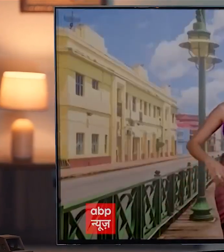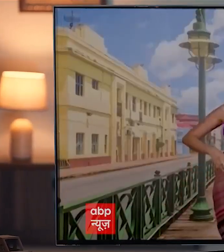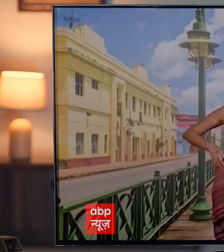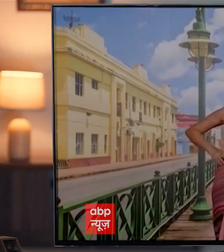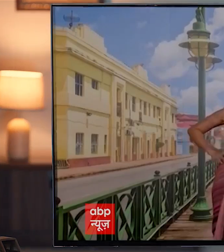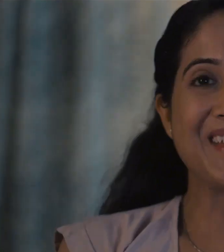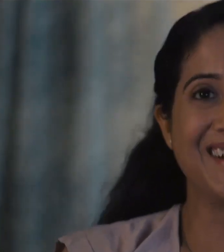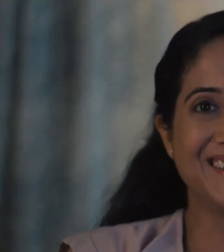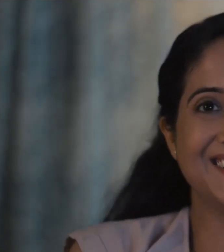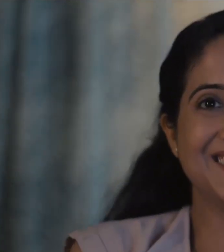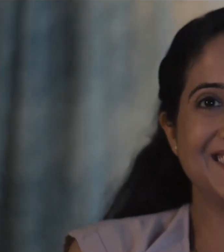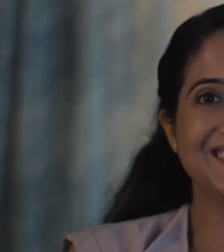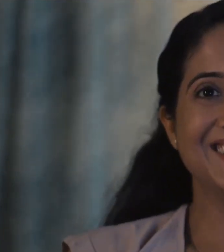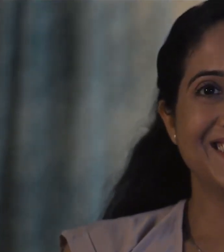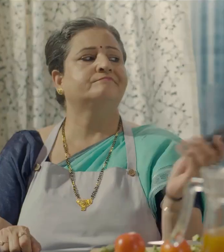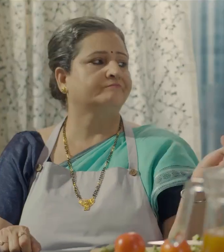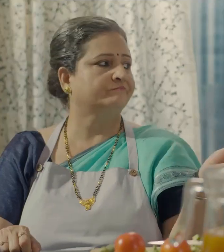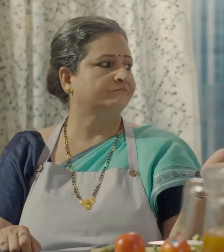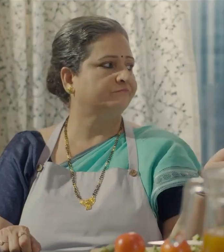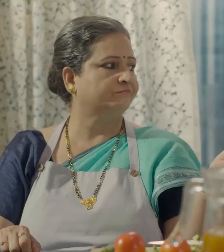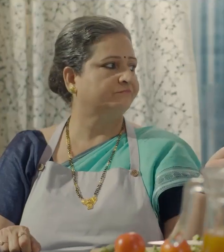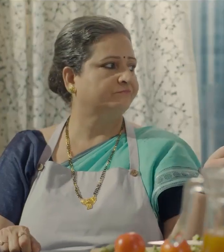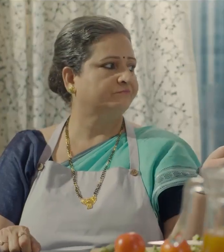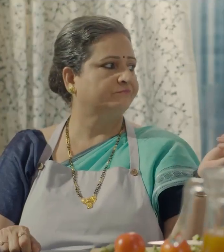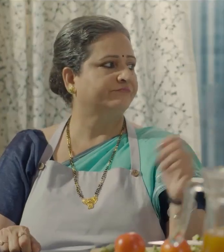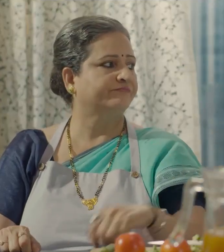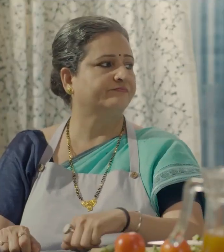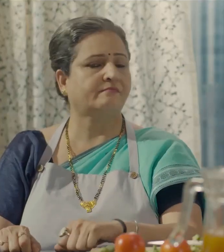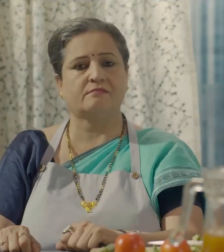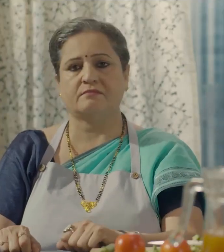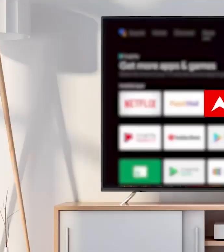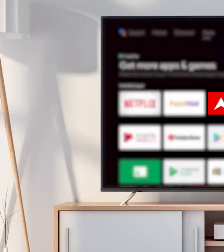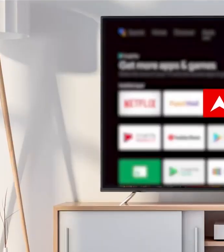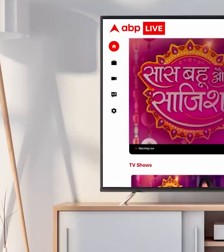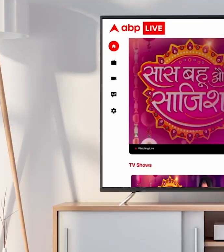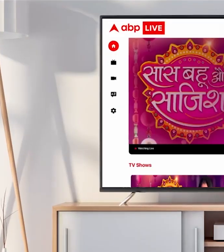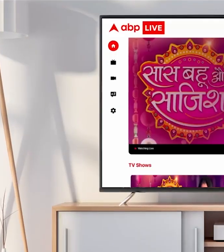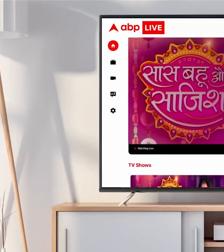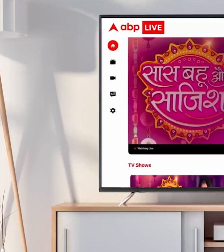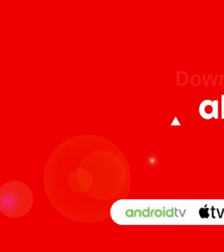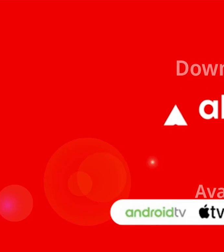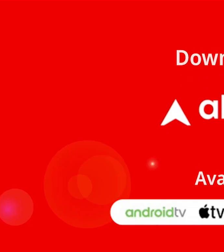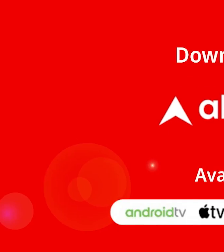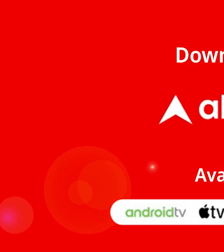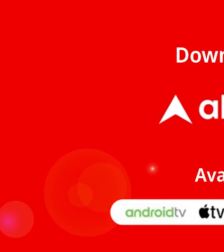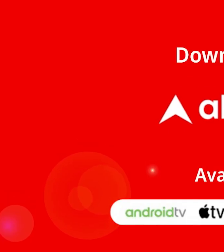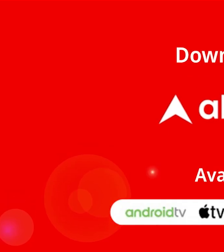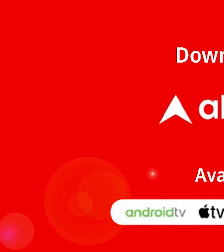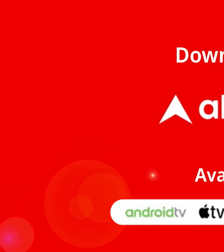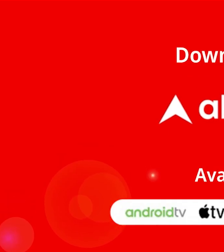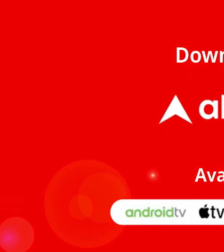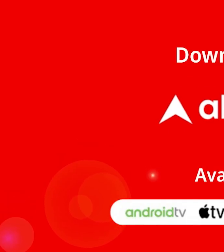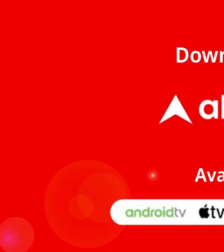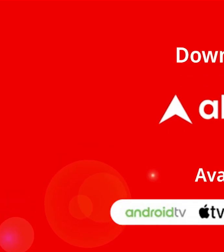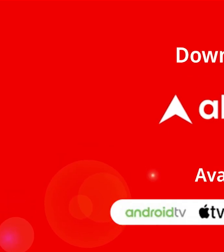टाइम पे आउन इनकी तरह आप भी देखें अपना फेवरिट शो अपने टाइम पर और डाउनलोड कीजिए एबीपी लाइव आप